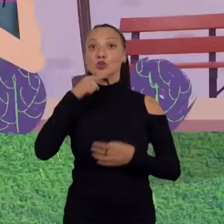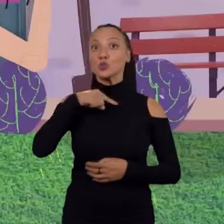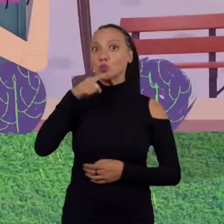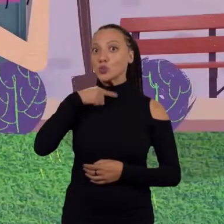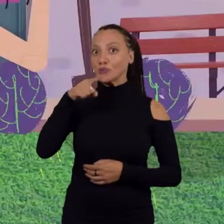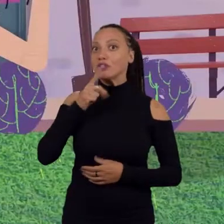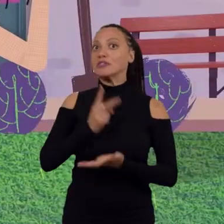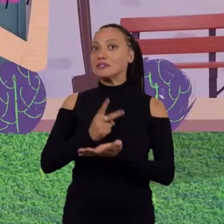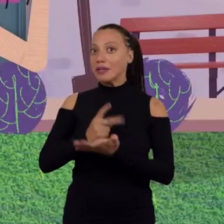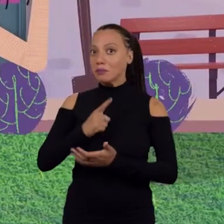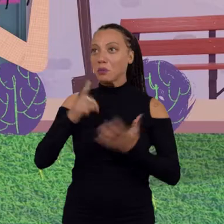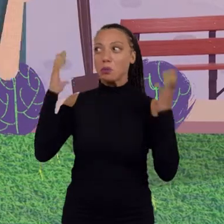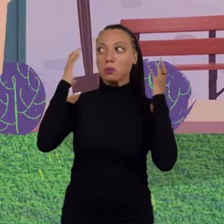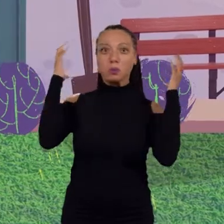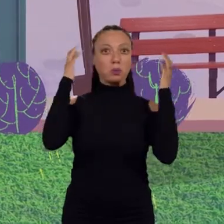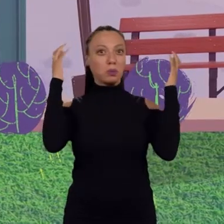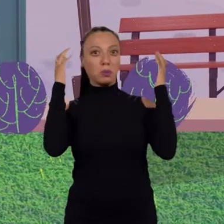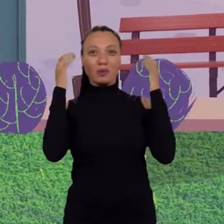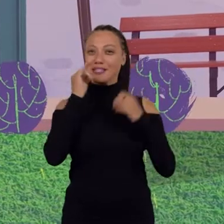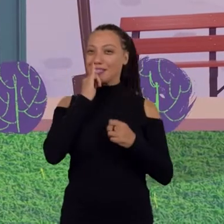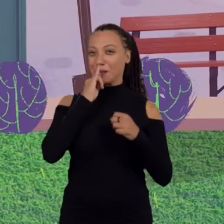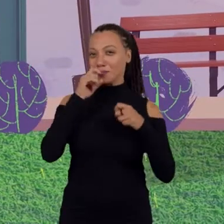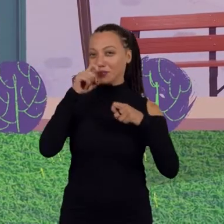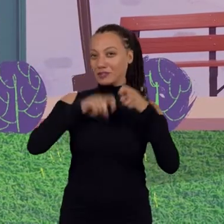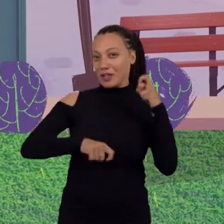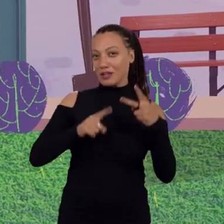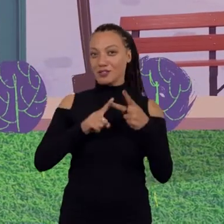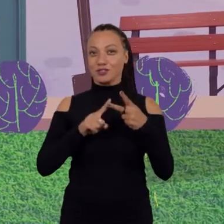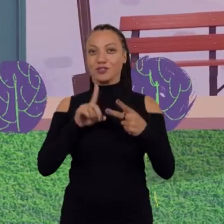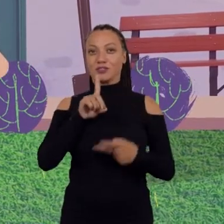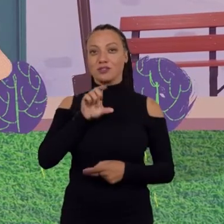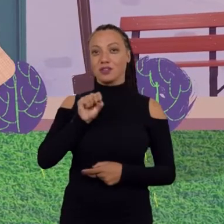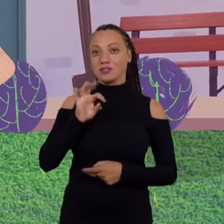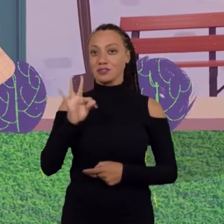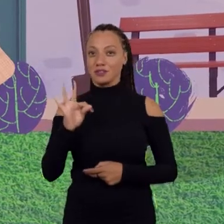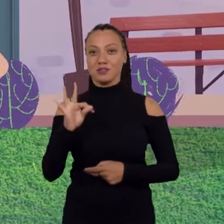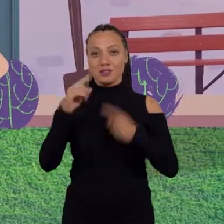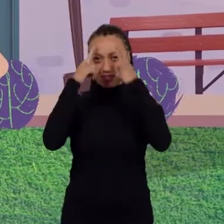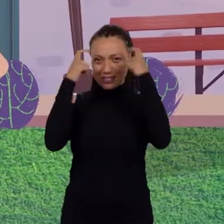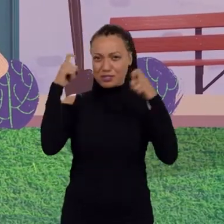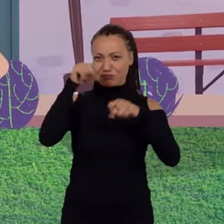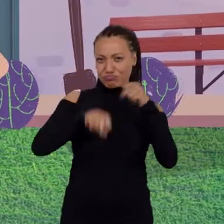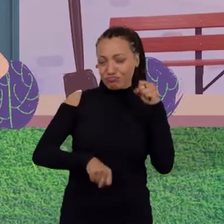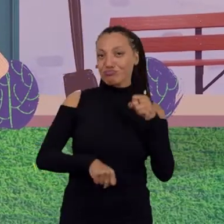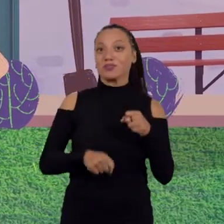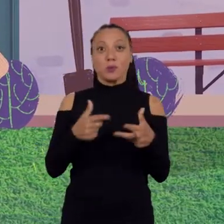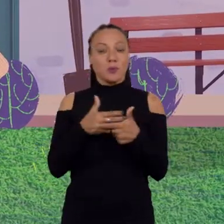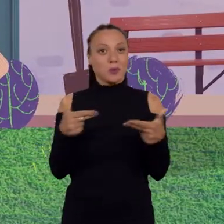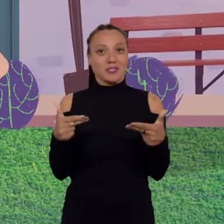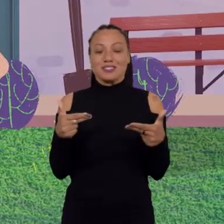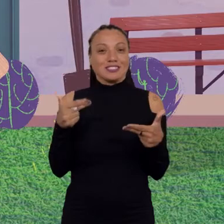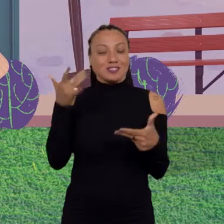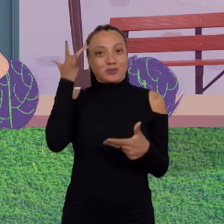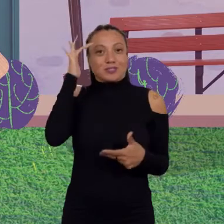rodeando a gente. Tipo transa, DST, violência sexual. Essas coisas que a gente não sabe direito com quem falar.